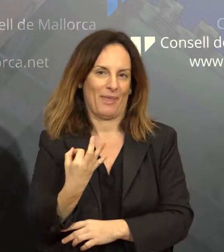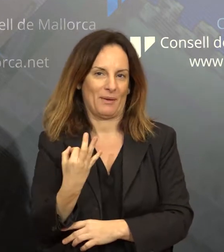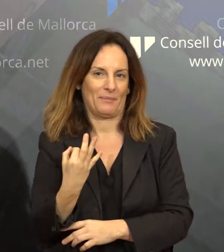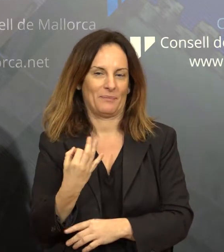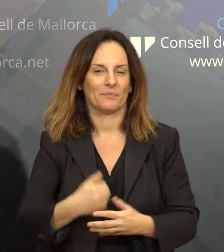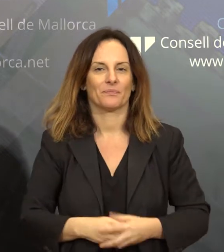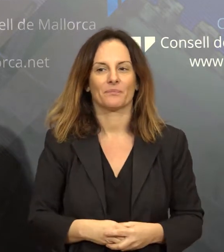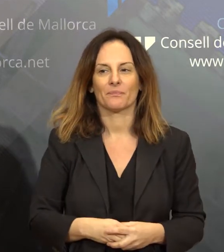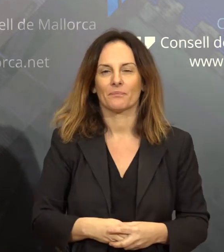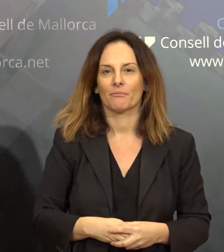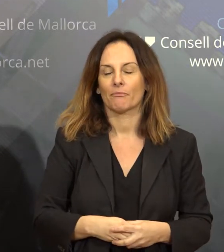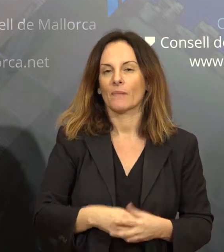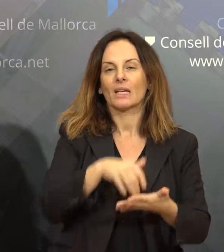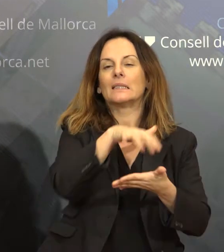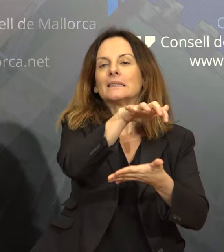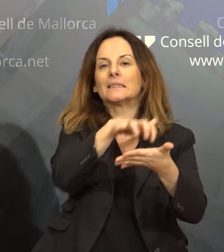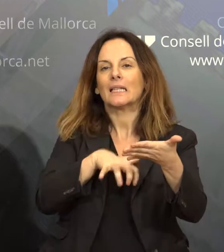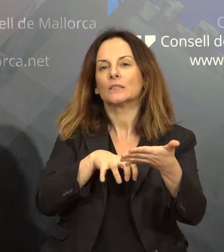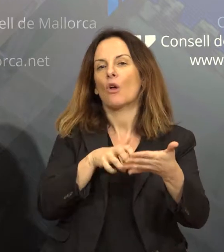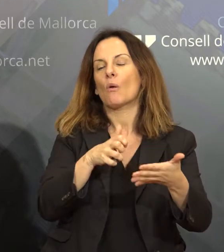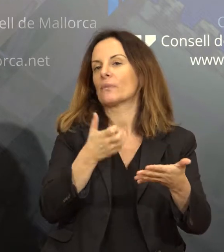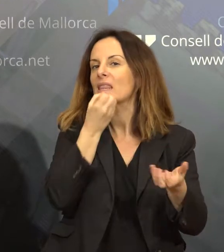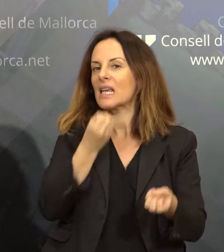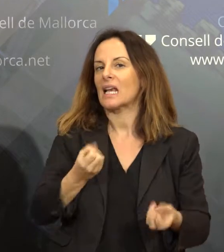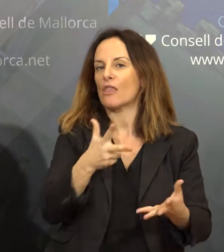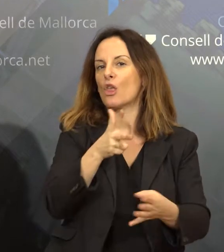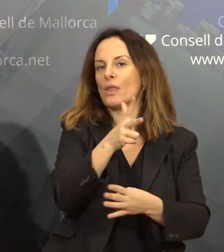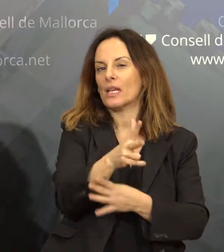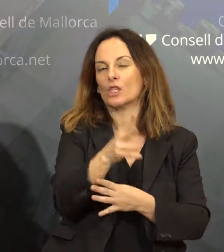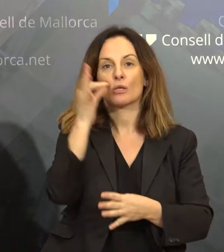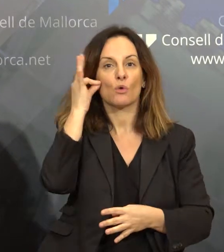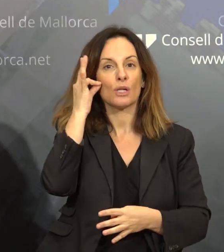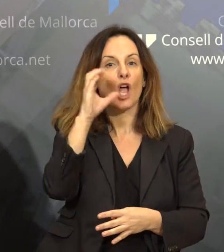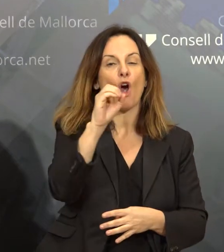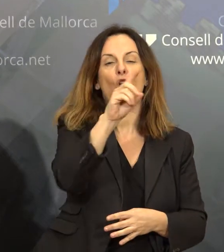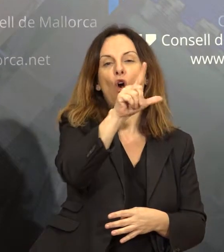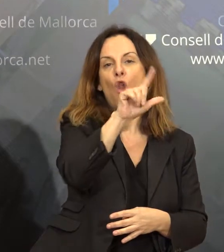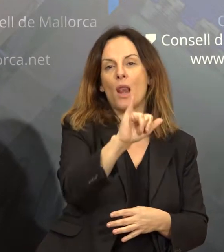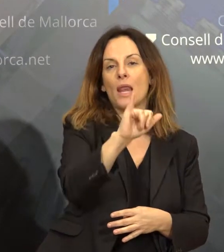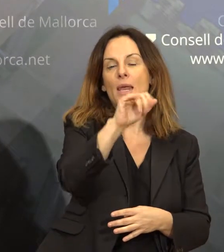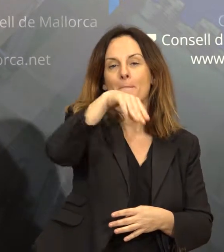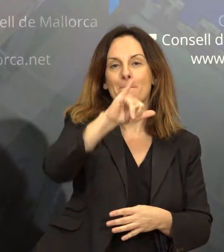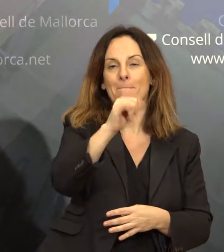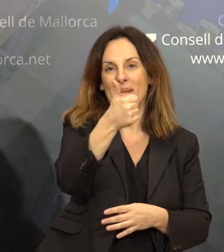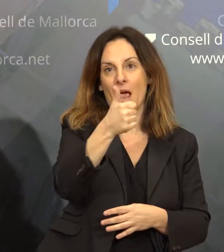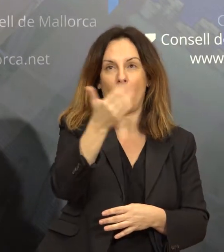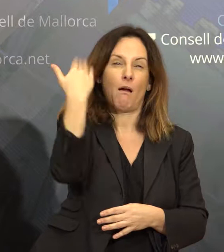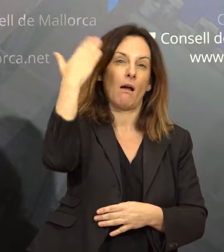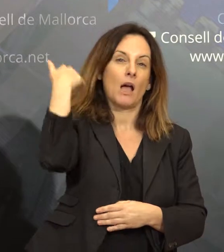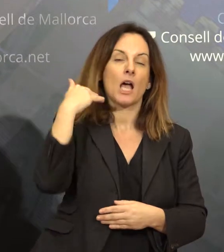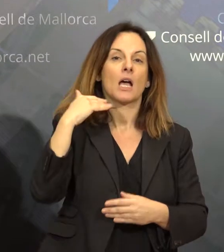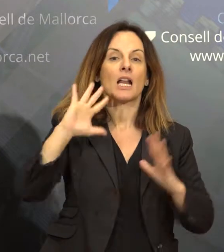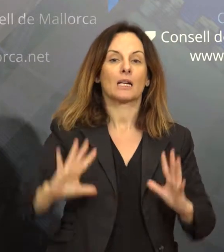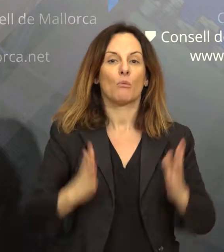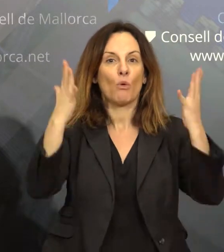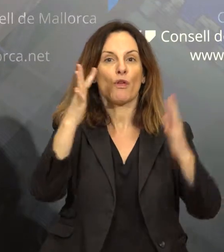Téremes, des de la declaració dels drets de la mouer i de la ciutadana de Olimpia de Gouge, que ho faix en la Revolució francesa,